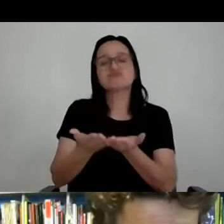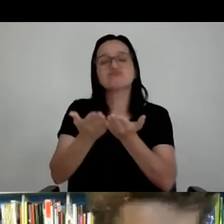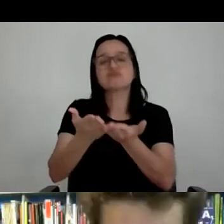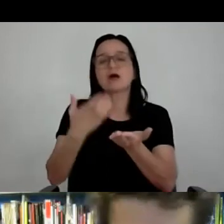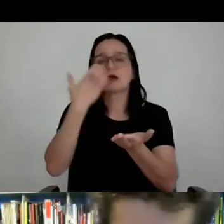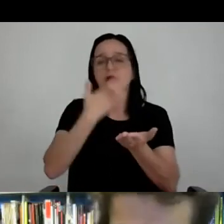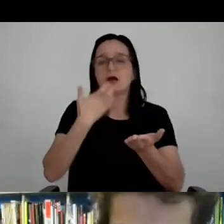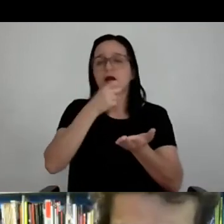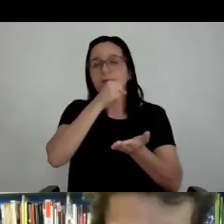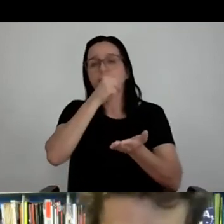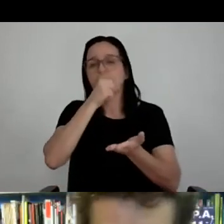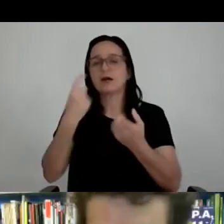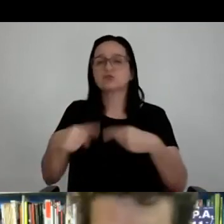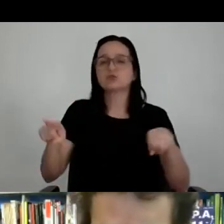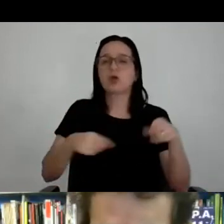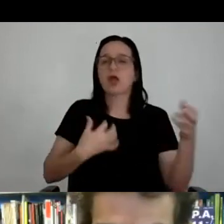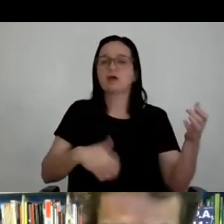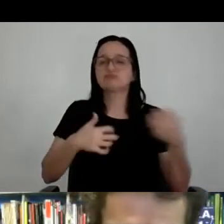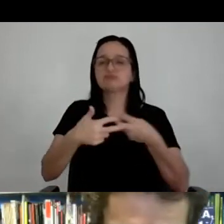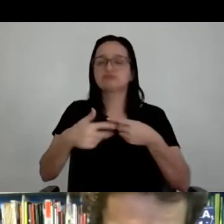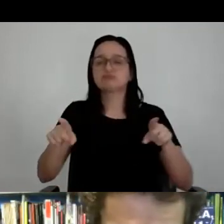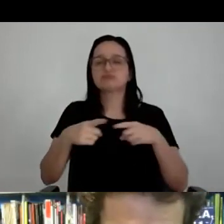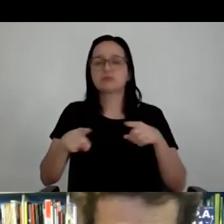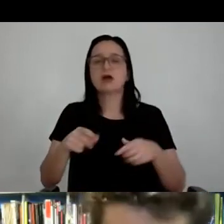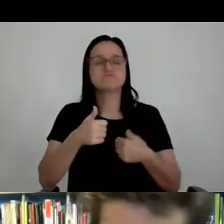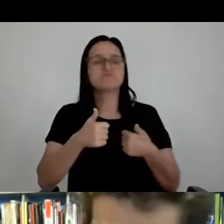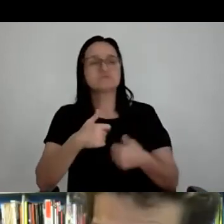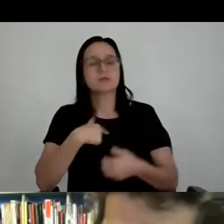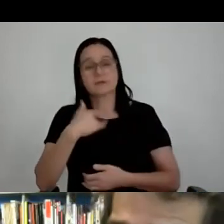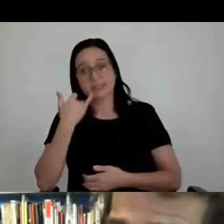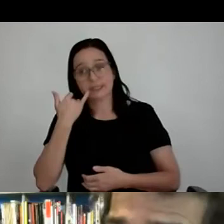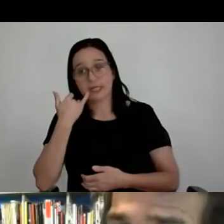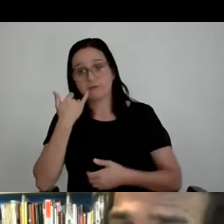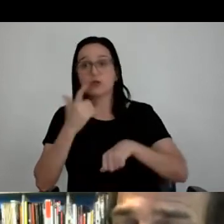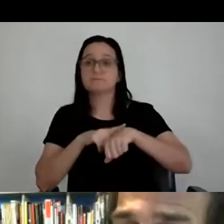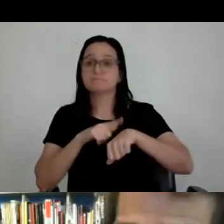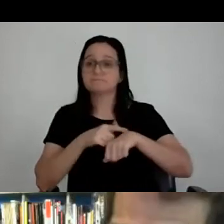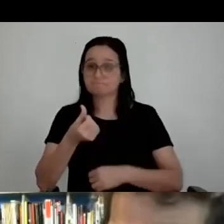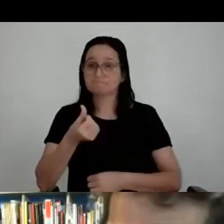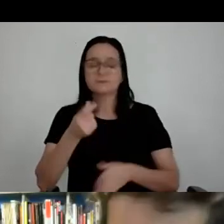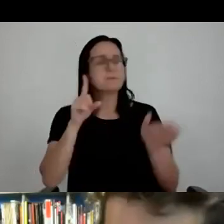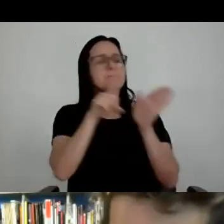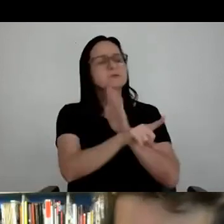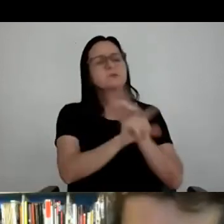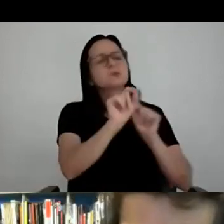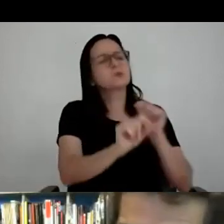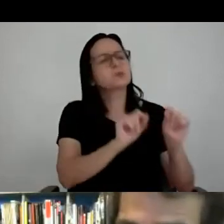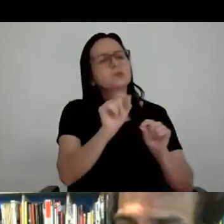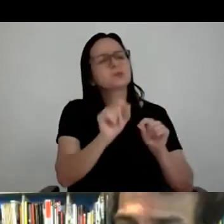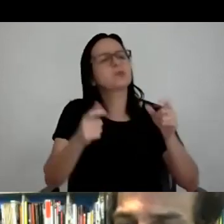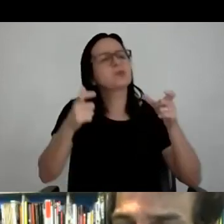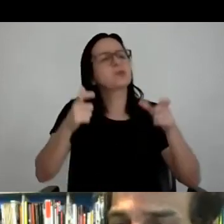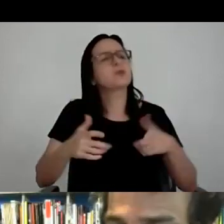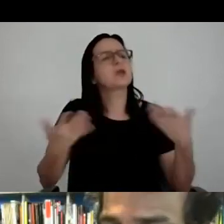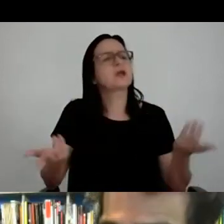E aí eu estava numa reunião por telefone, eram umas seis da tarde, e eu perguntei, vem cá, mas o que é? O que é esse palco? que é? O que